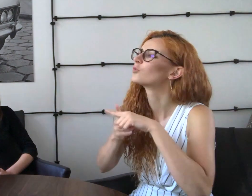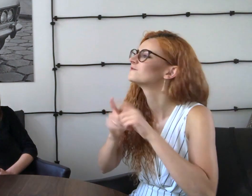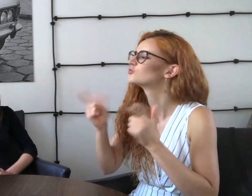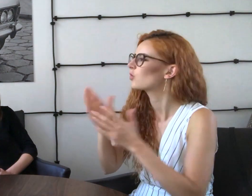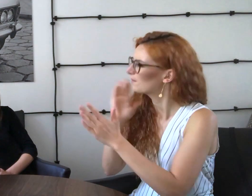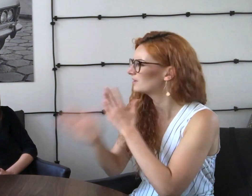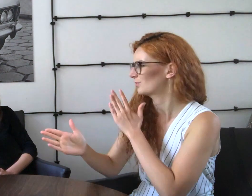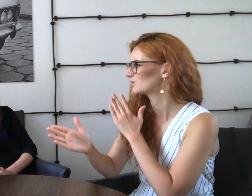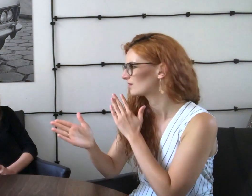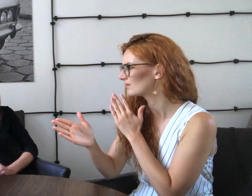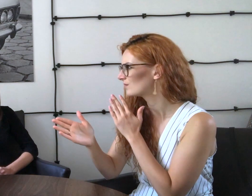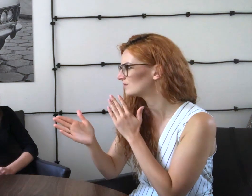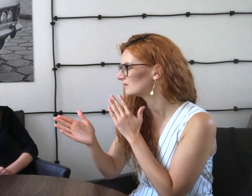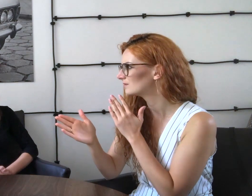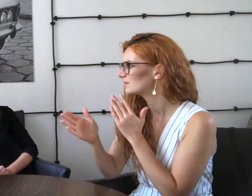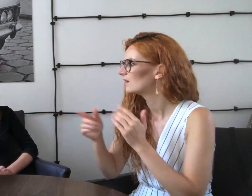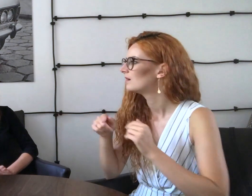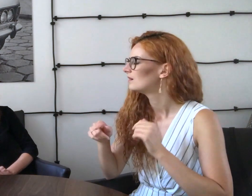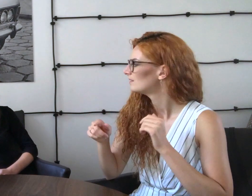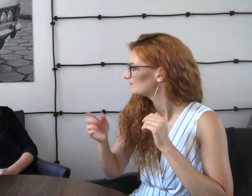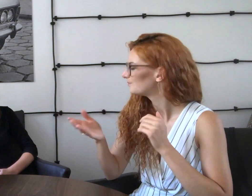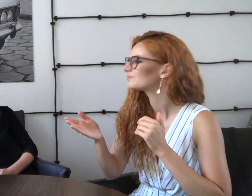Kultura głuchych, co ma pozytywne? To jest na pewno bezpośredniość.